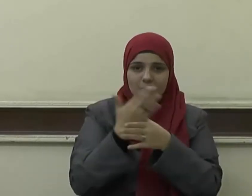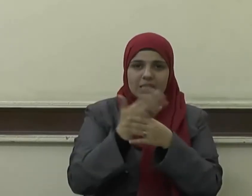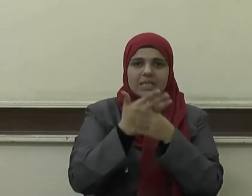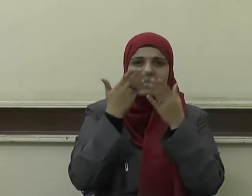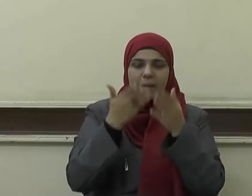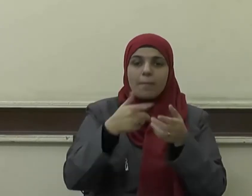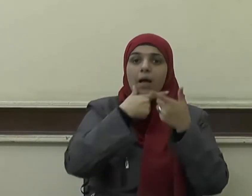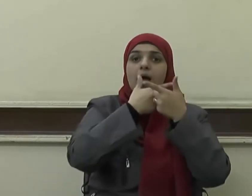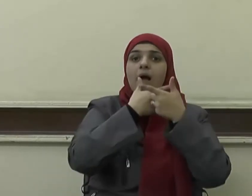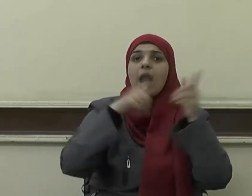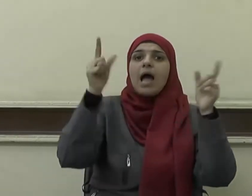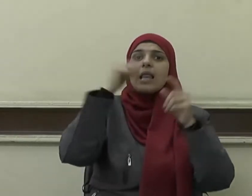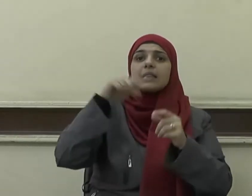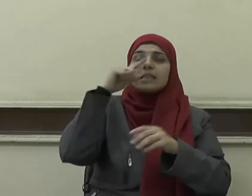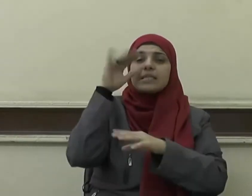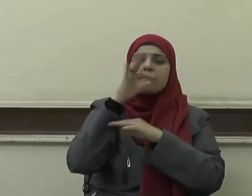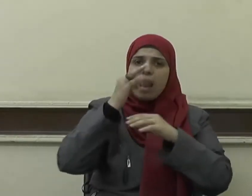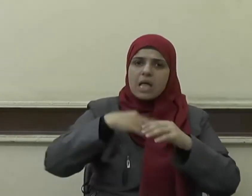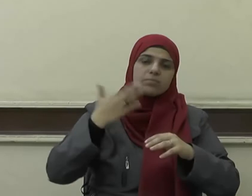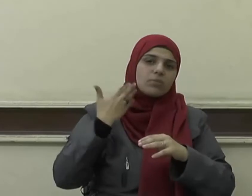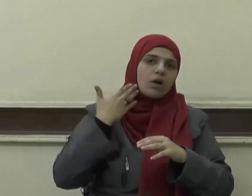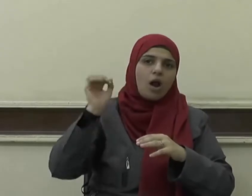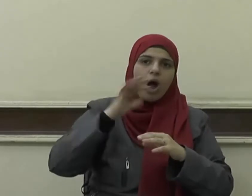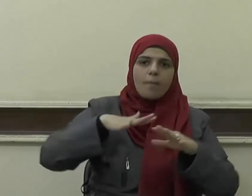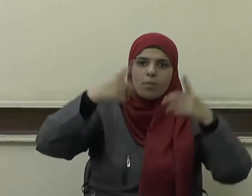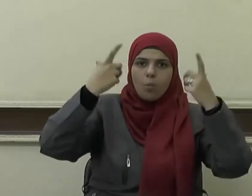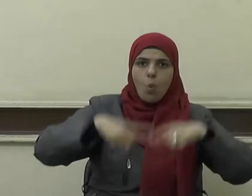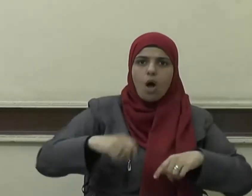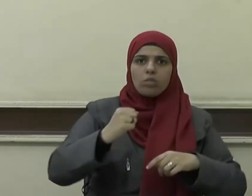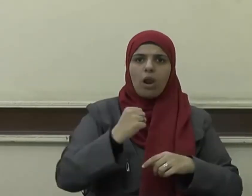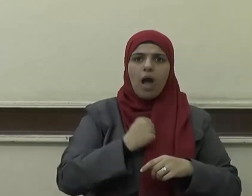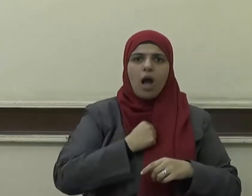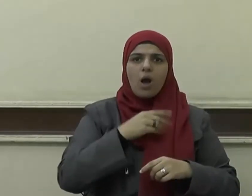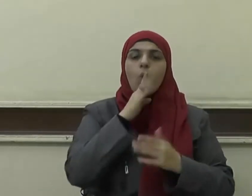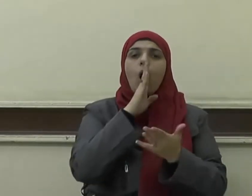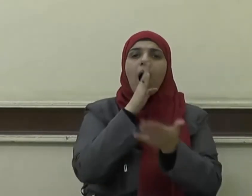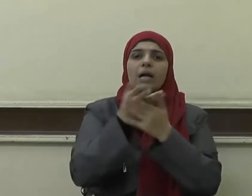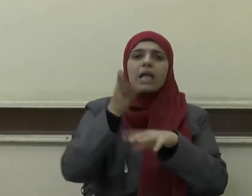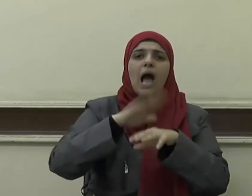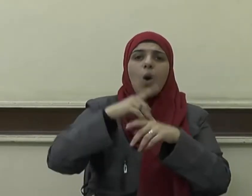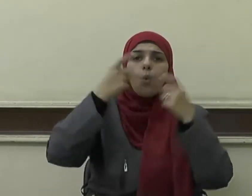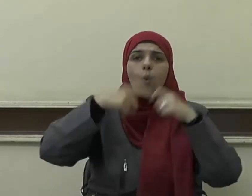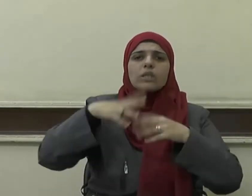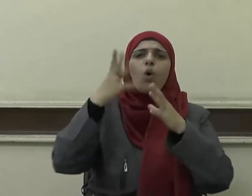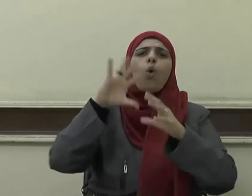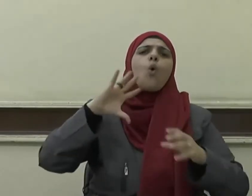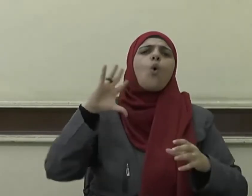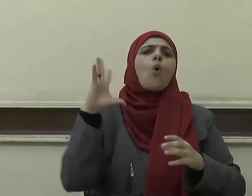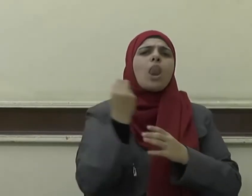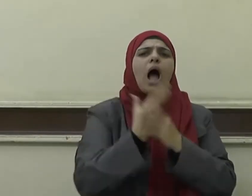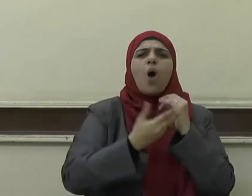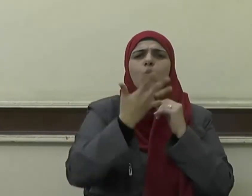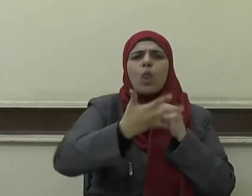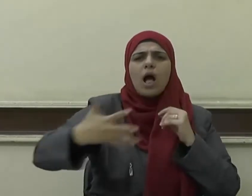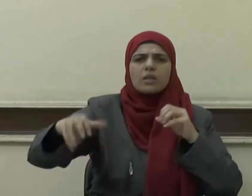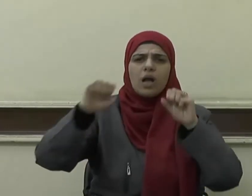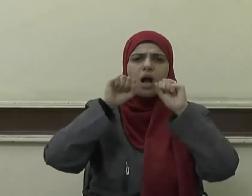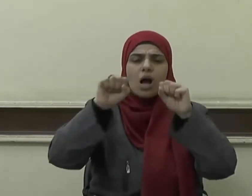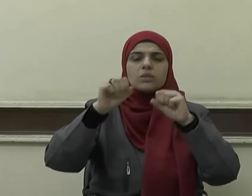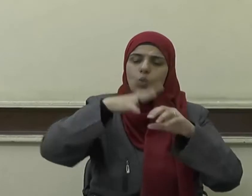وأكد على أن الوطن لجميع أبنائه وهو بهم جميعا لأن وحدة الوطن